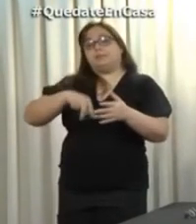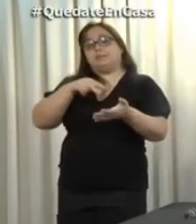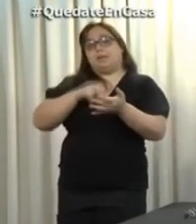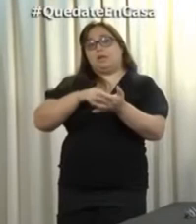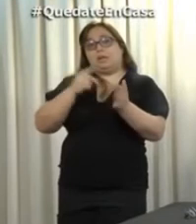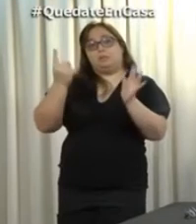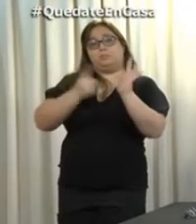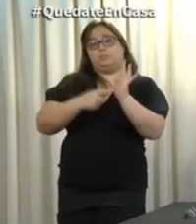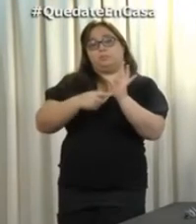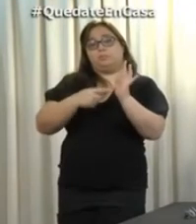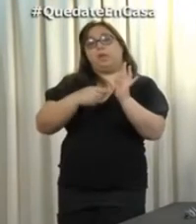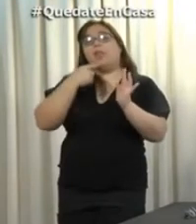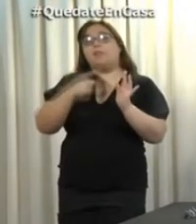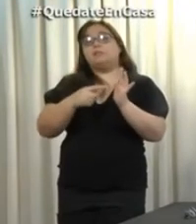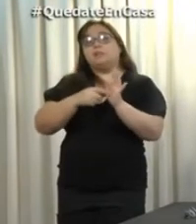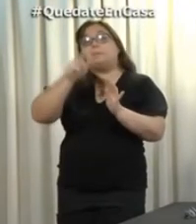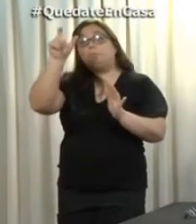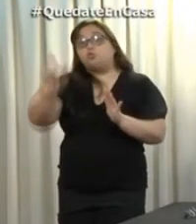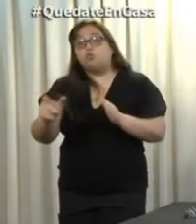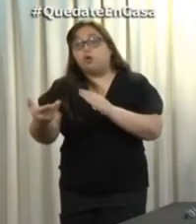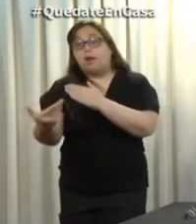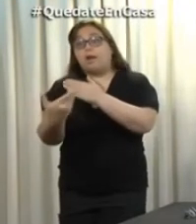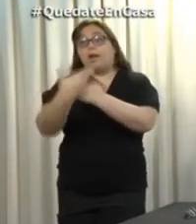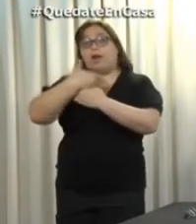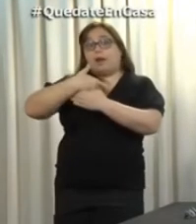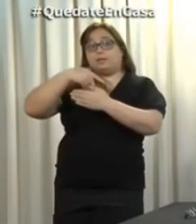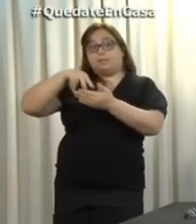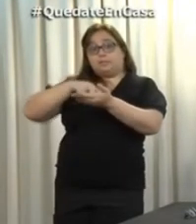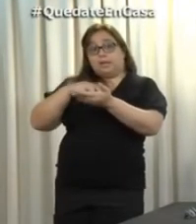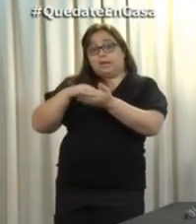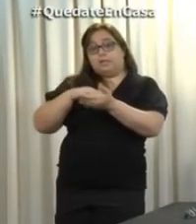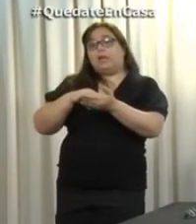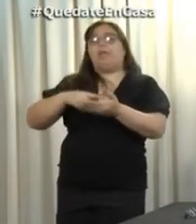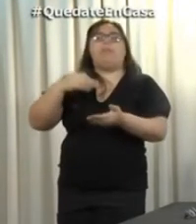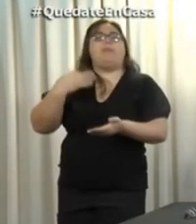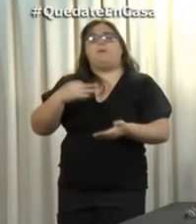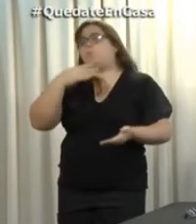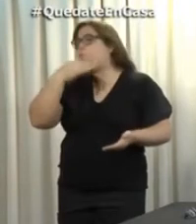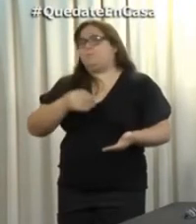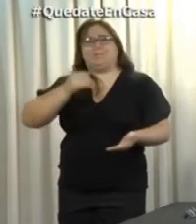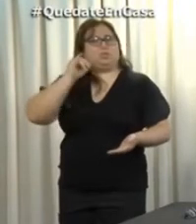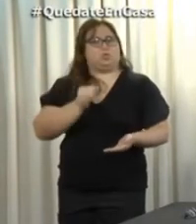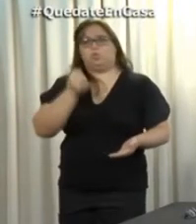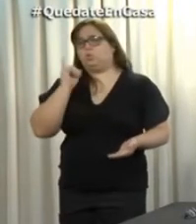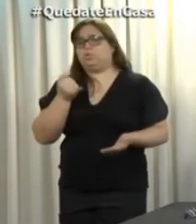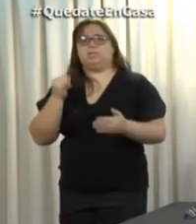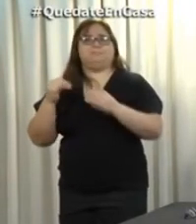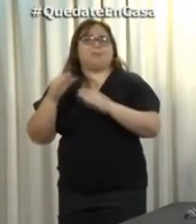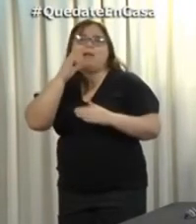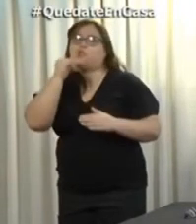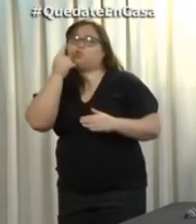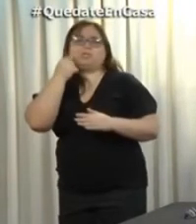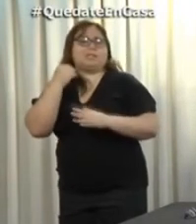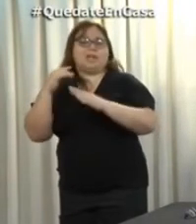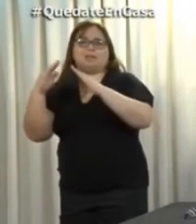provincia de Salta, todas las personas que ingresan a nuestra provincia deben cumplir sí o sí la cuarentena. Eso está, por